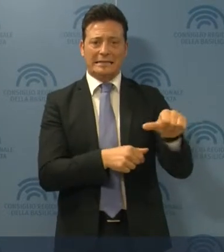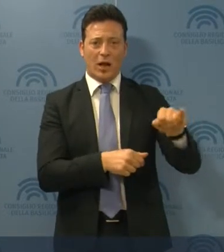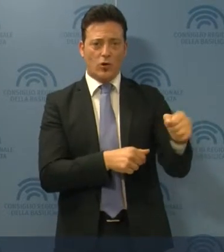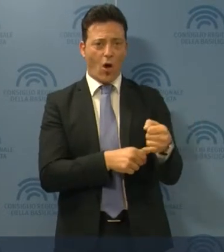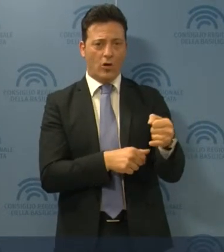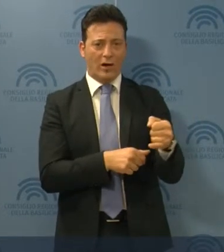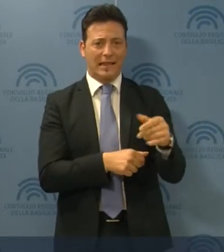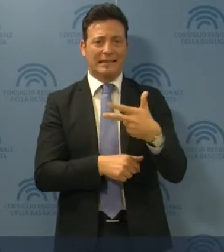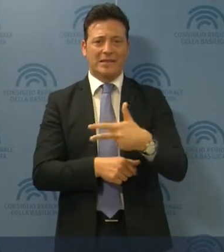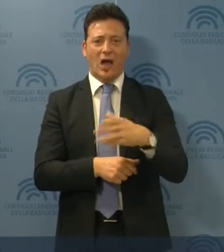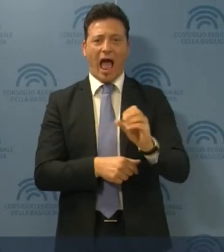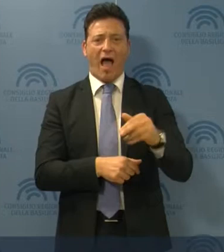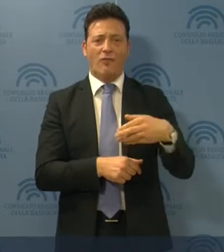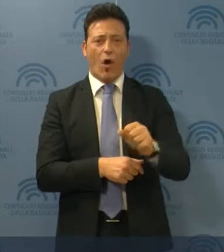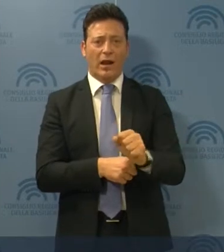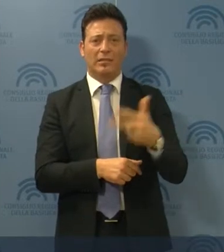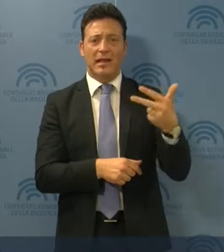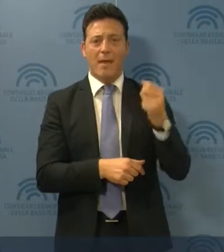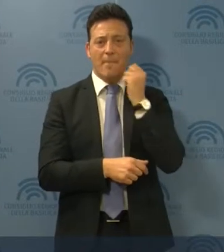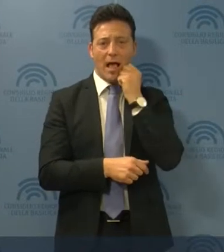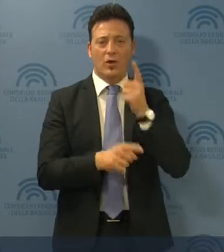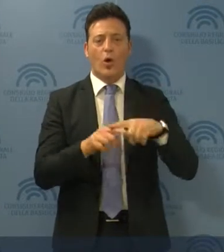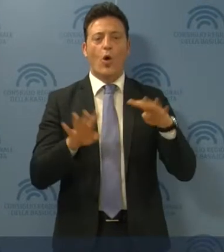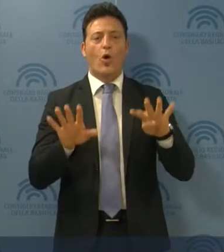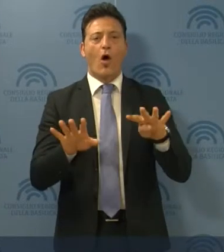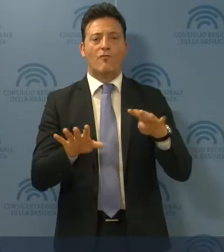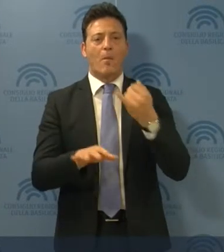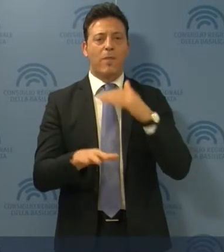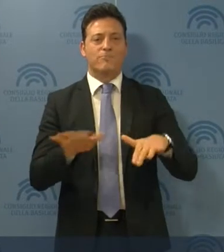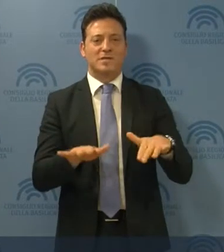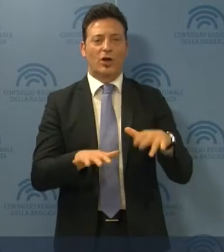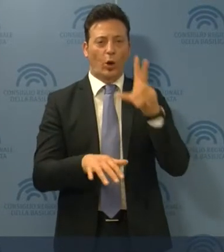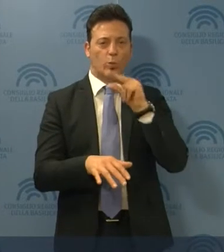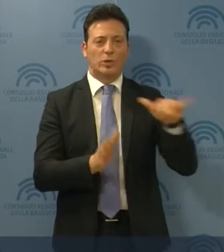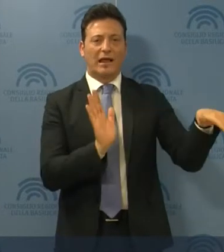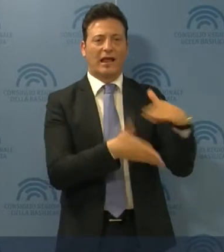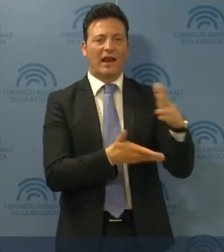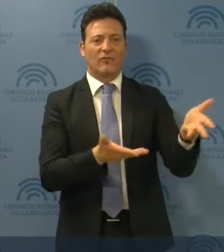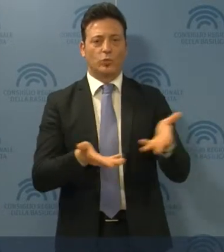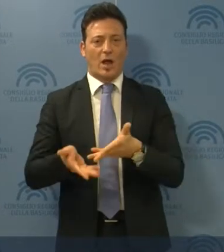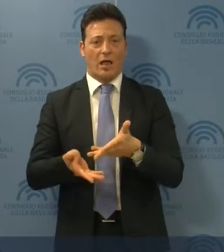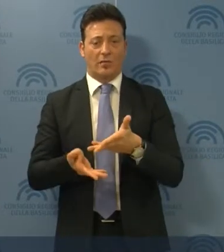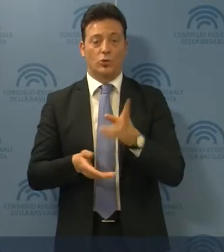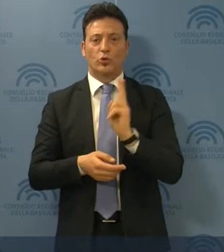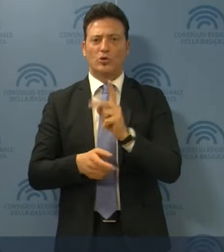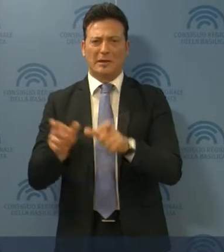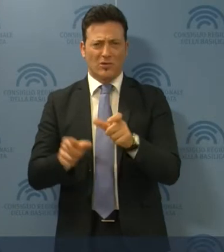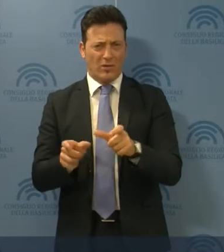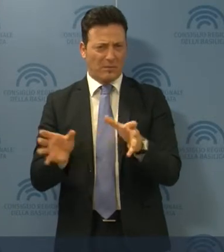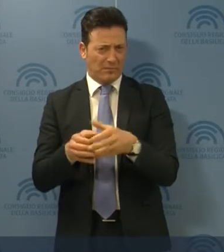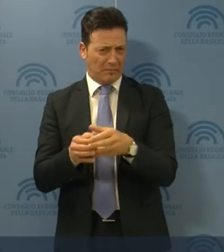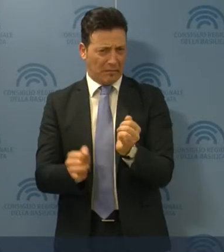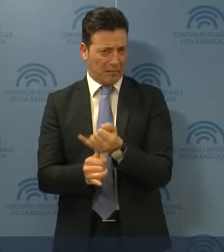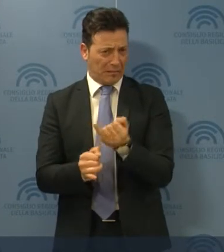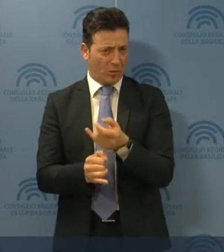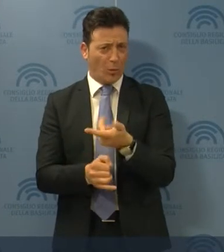ospitare a Terzo Cavone tre madri e nuovi bambini già riconosciuti come rifugiati. 12 persone, un piccolissimo